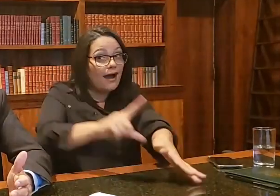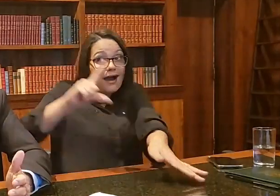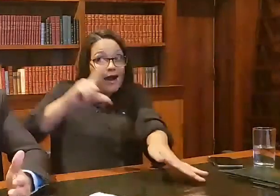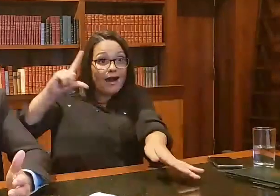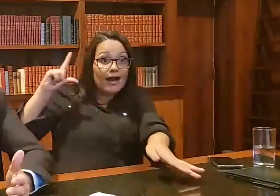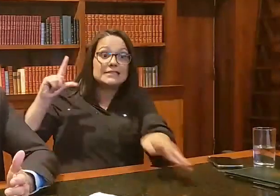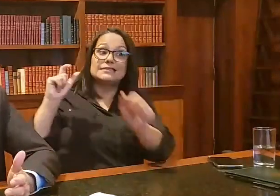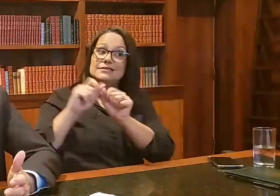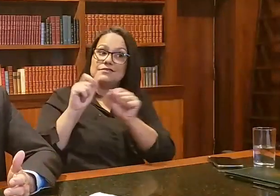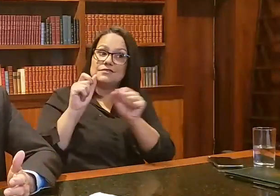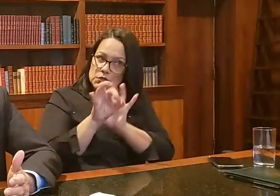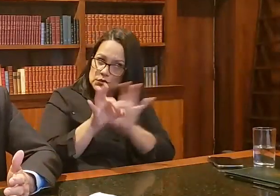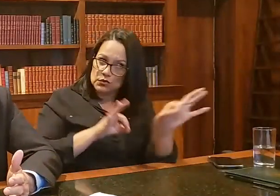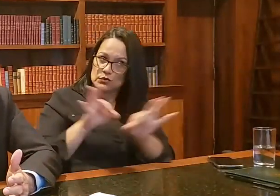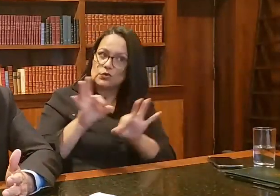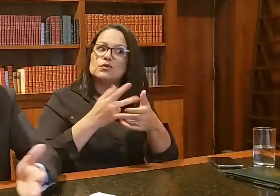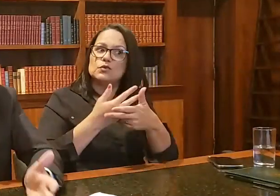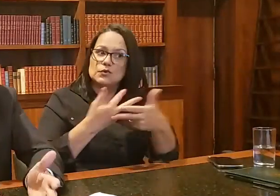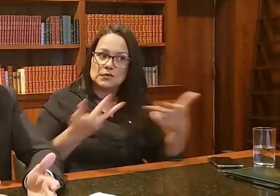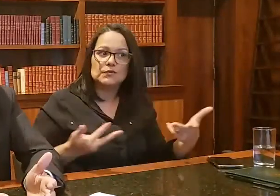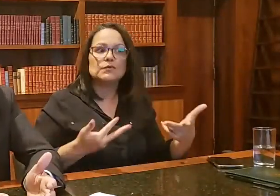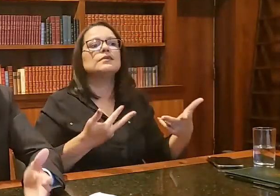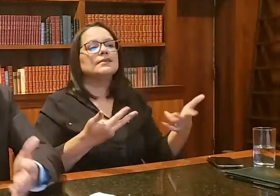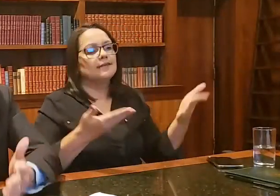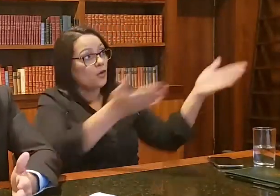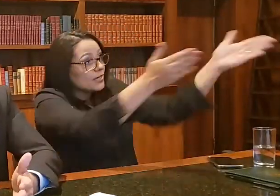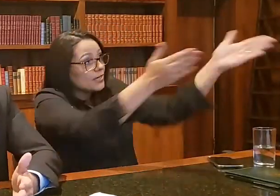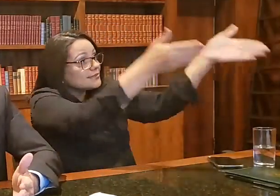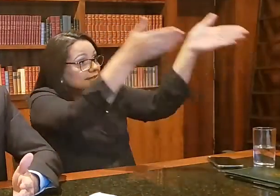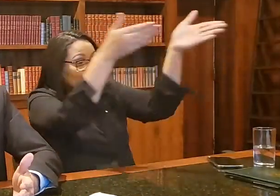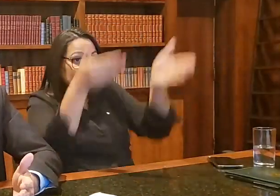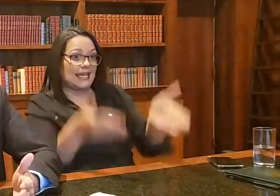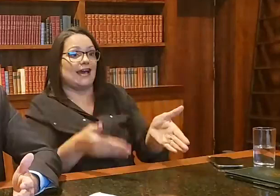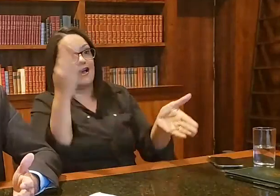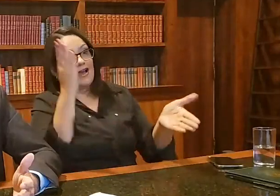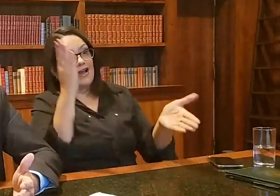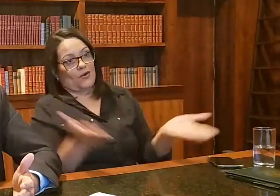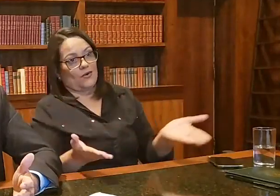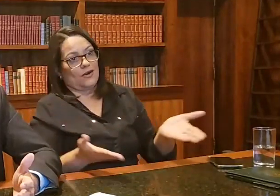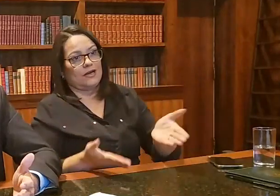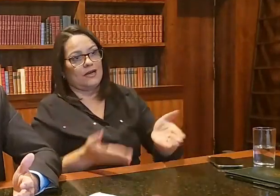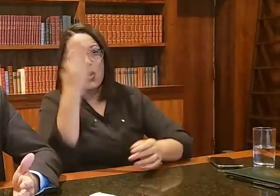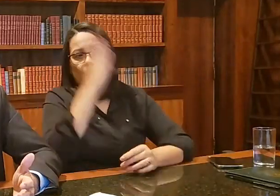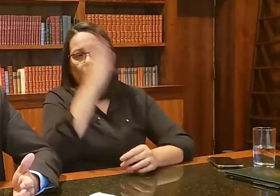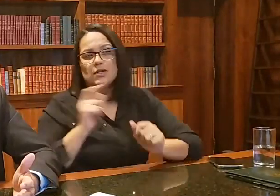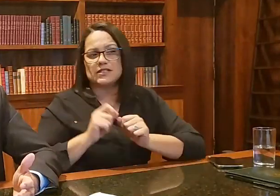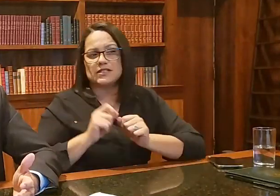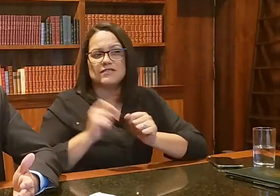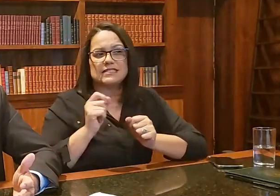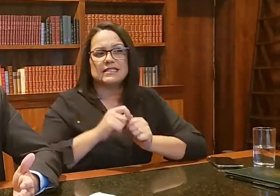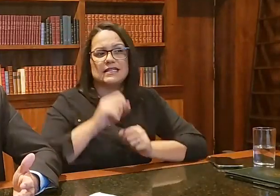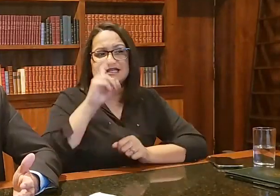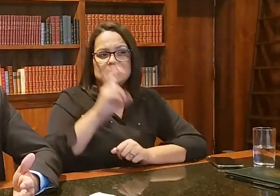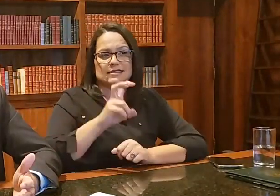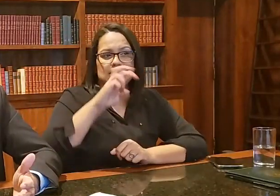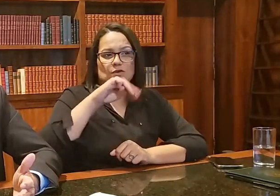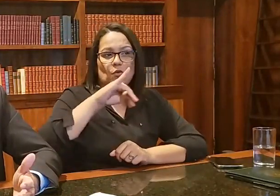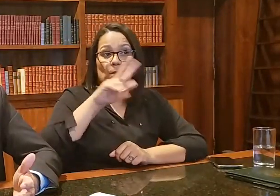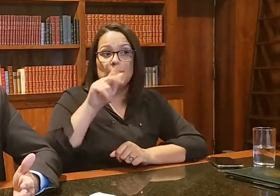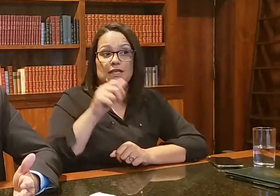Lá atrás e estão chegando aqui agora. Estamos fabricando no Brasil, se não me engano, 5 milhões por semana de doses, né?